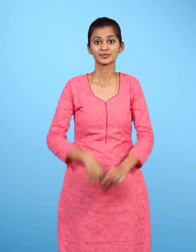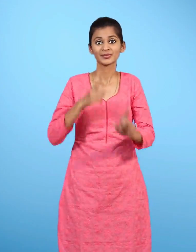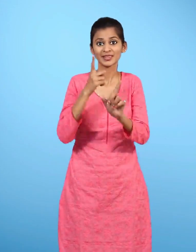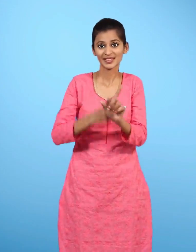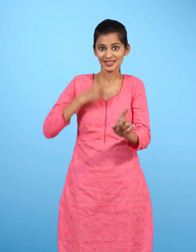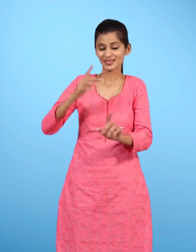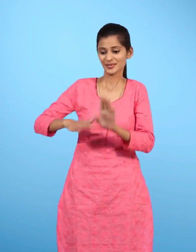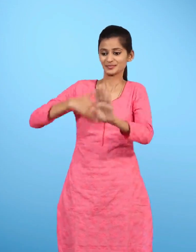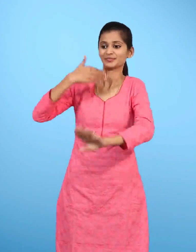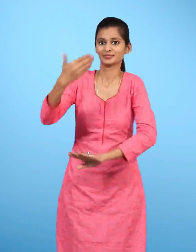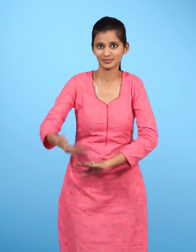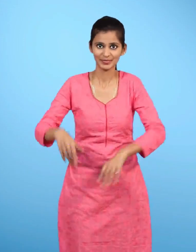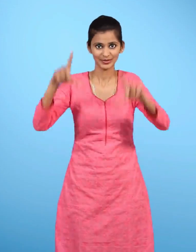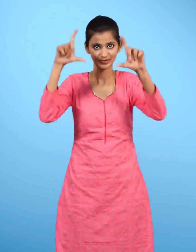अब अगले साल का चित्र है